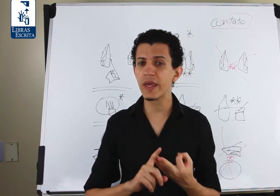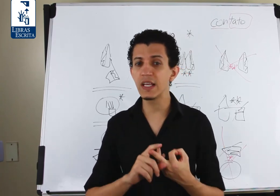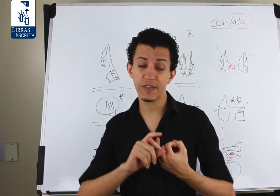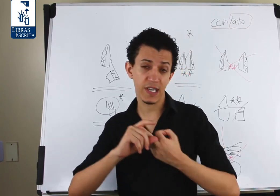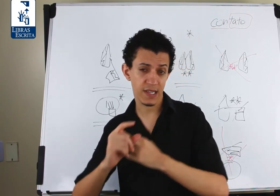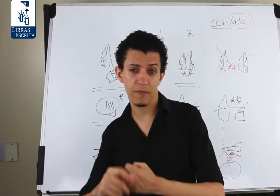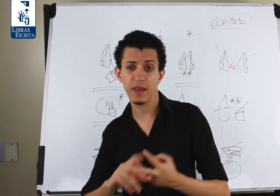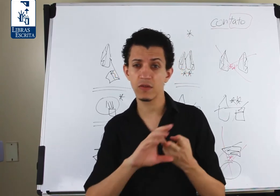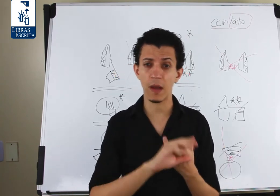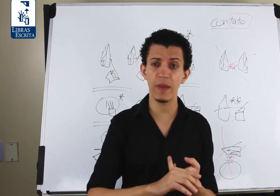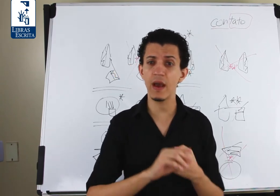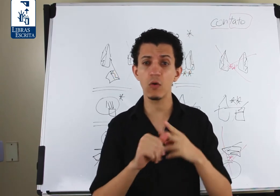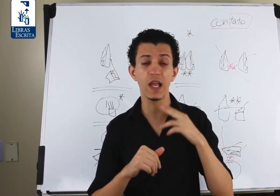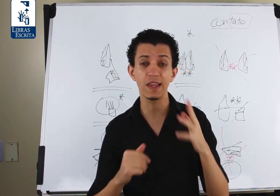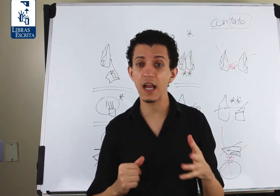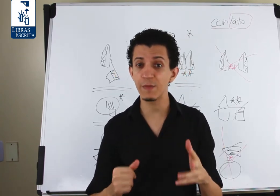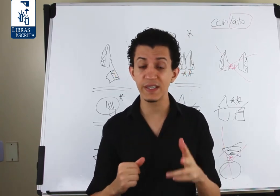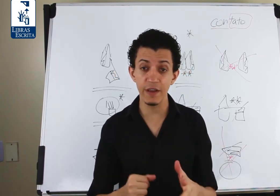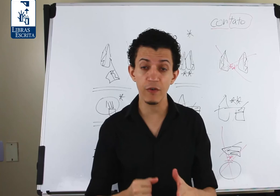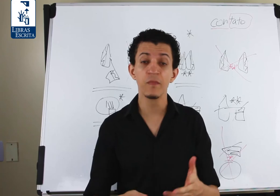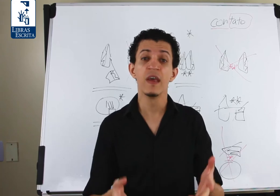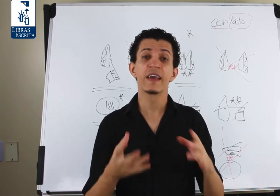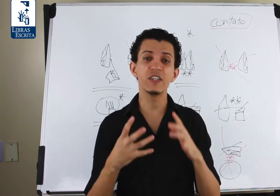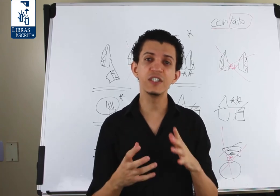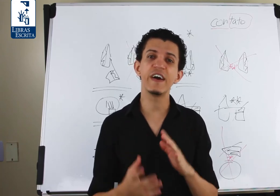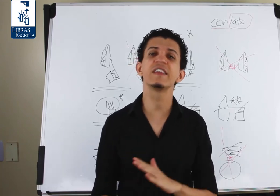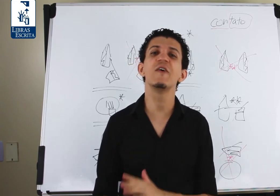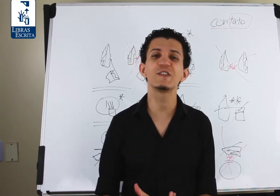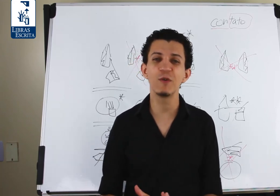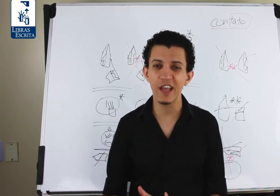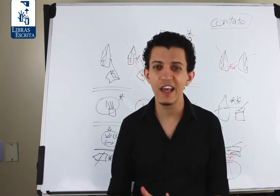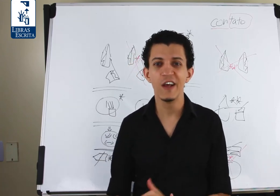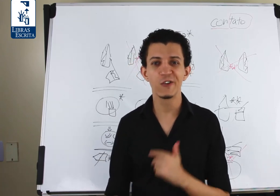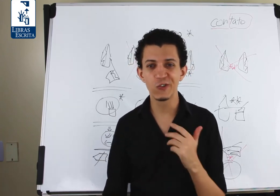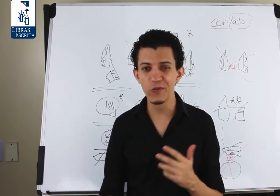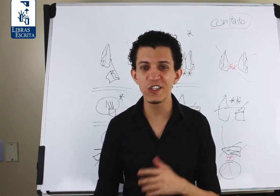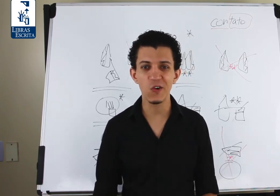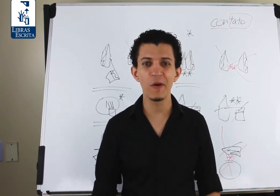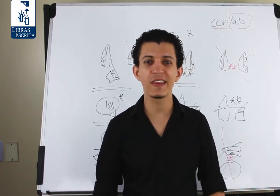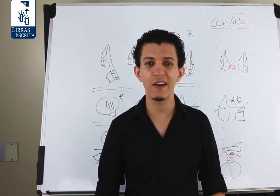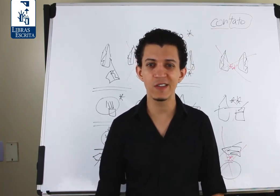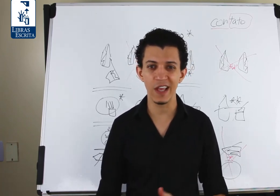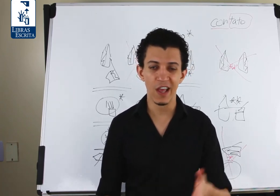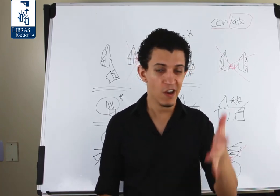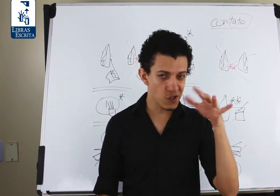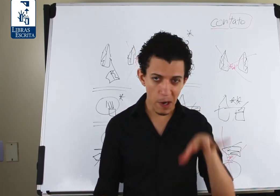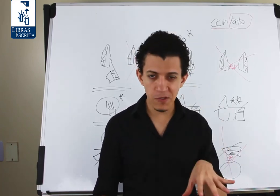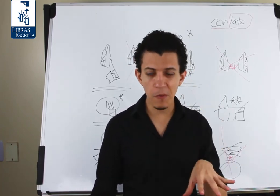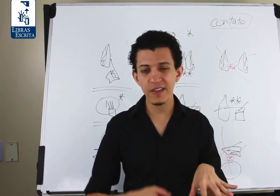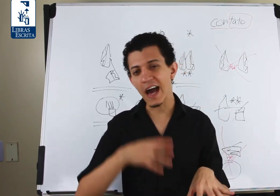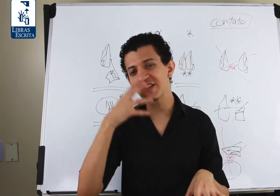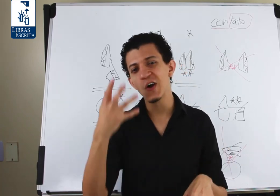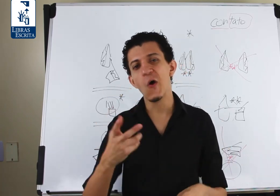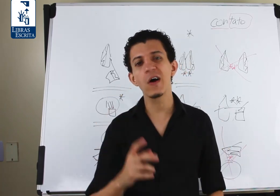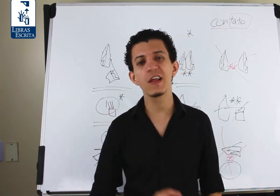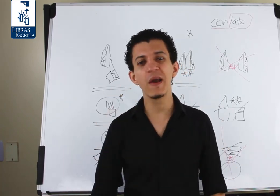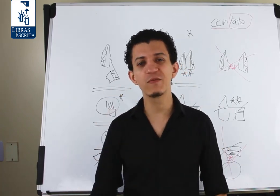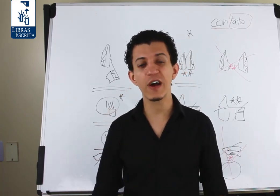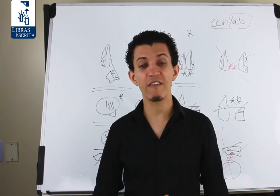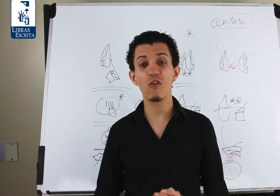aqui, se você já sabia, não sabia, algum detalhe específico, que a gente vai então responder suas dúvidas e comentários aí. Nos próximos comentários, ou até mesmo vou gravar